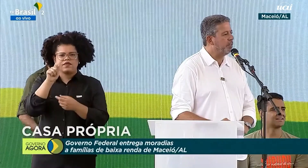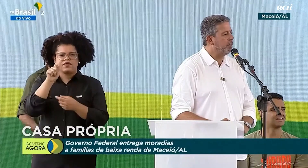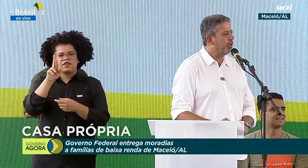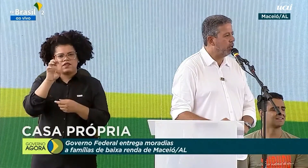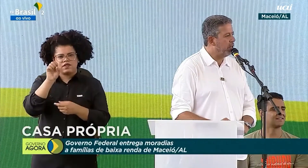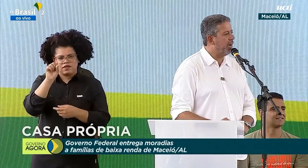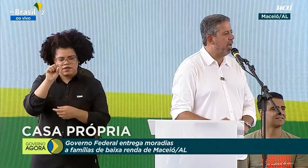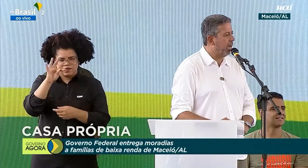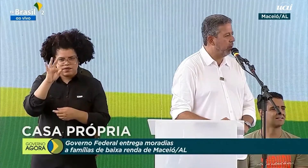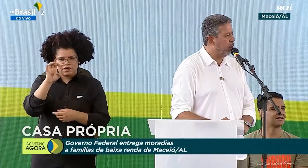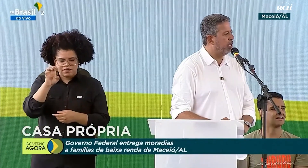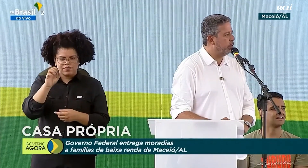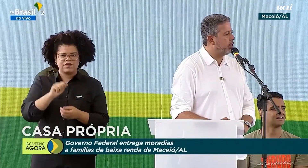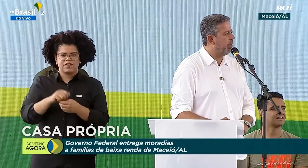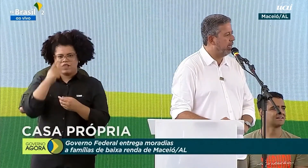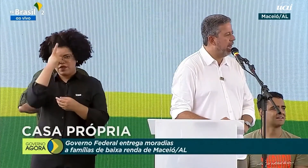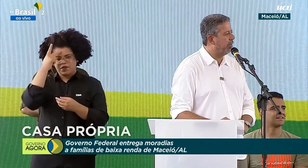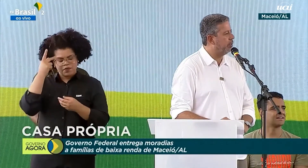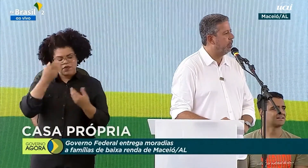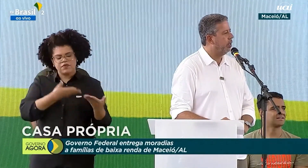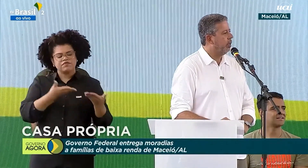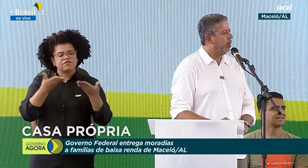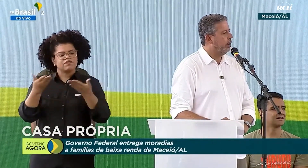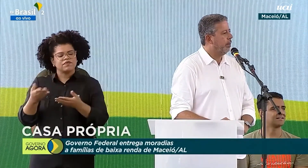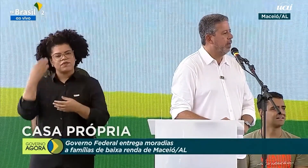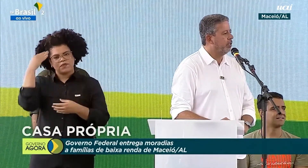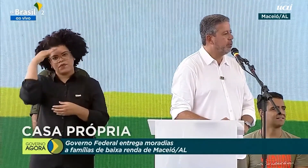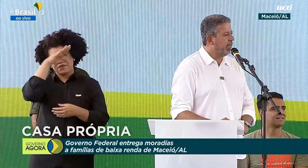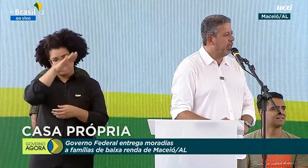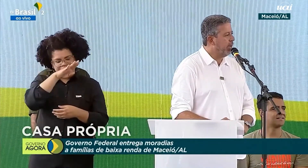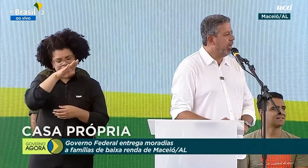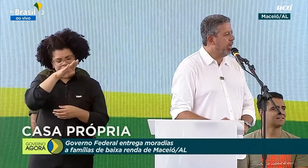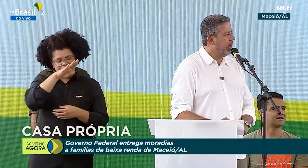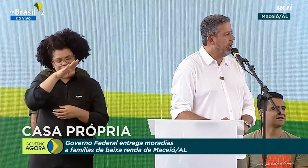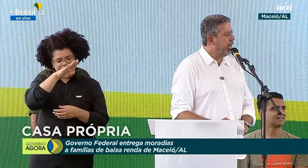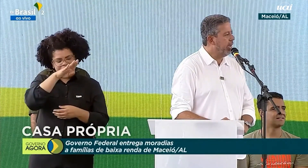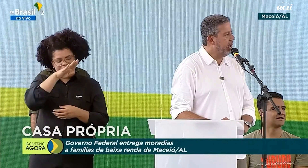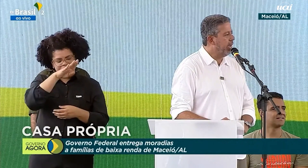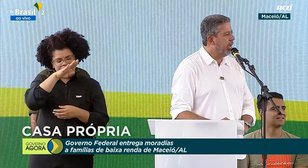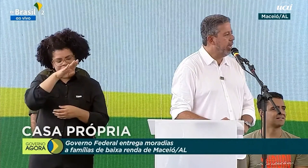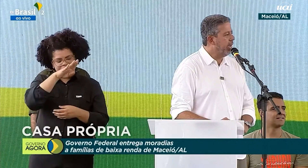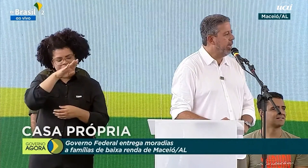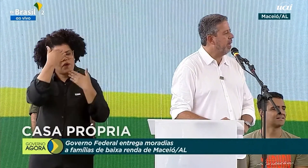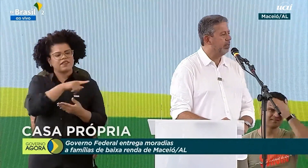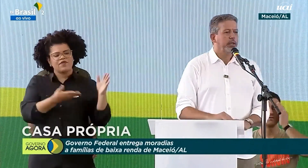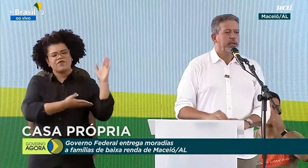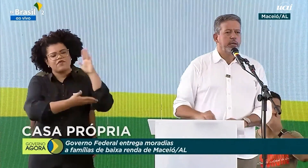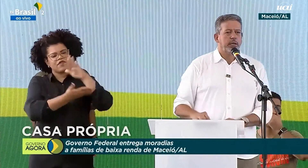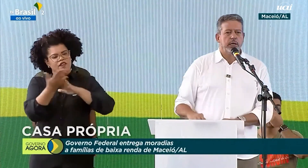Presidente Bolsonaro em Alagoas, muito obrigado pelo despreendimento, pela viagem.